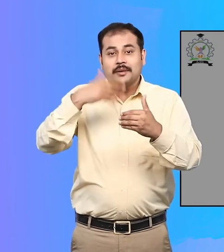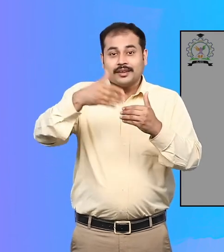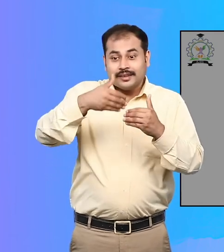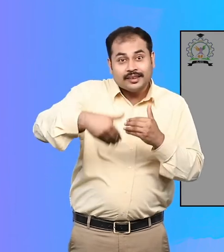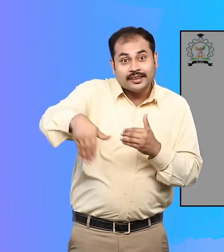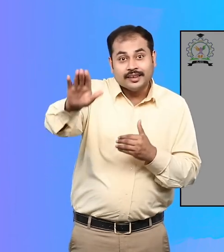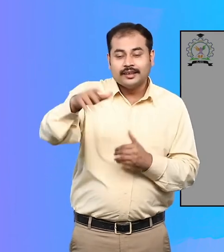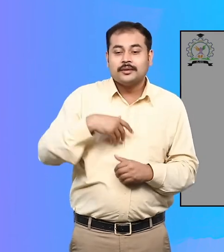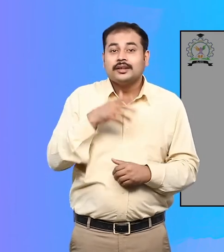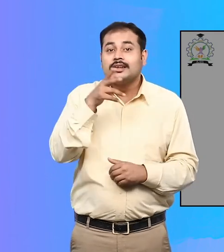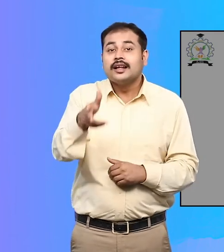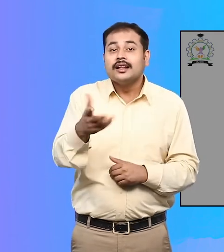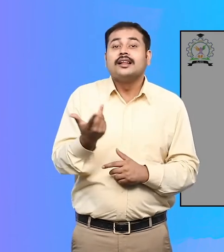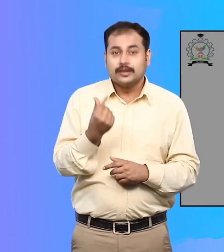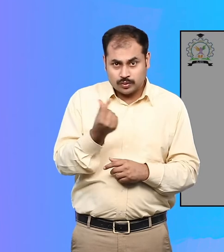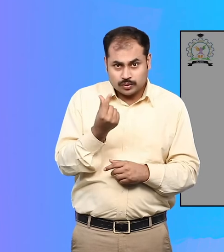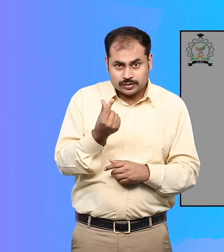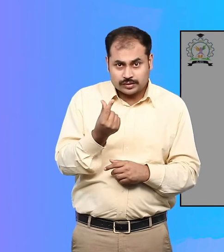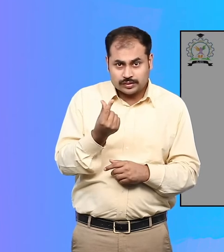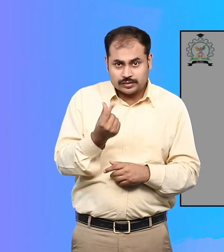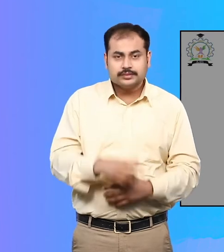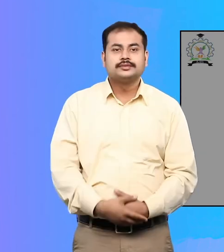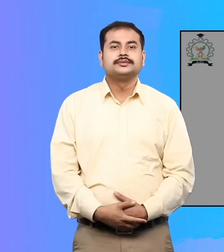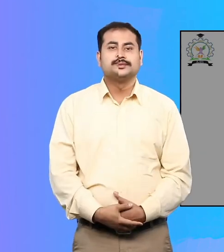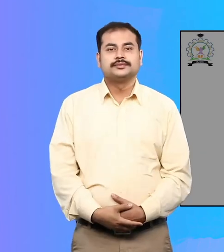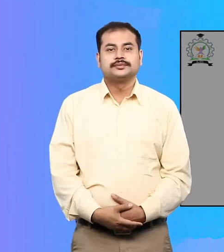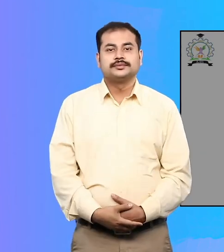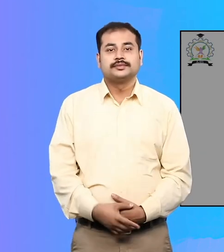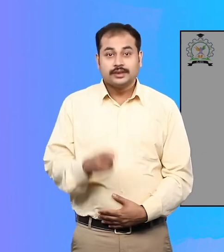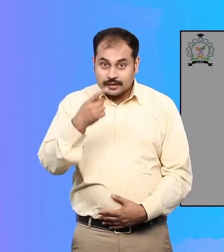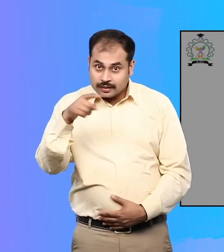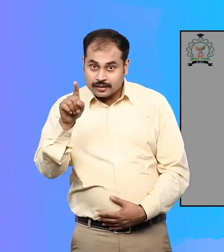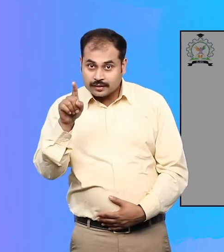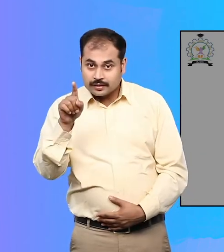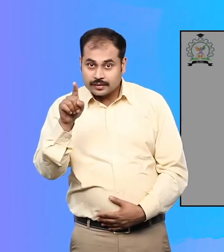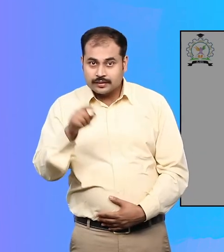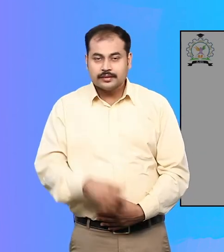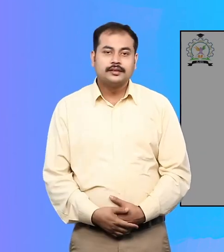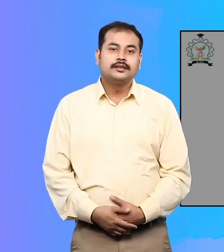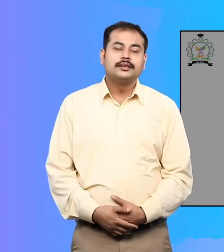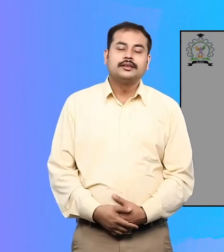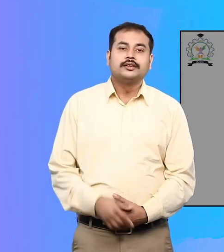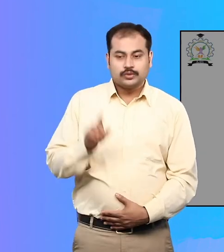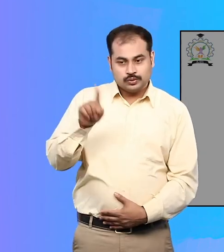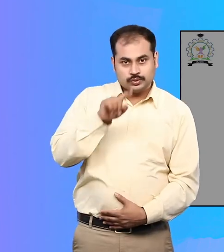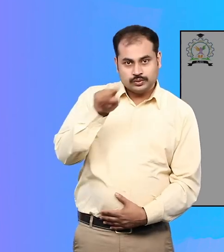हैं। सही, गलत